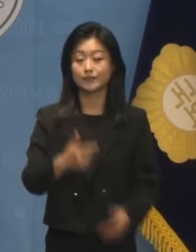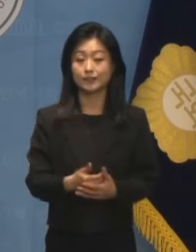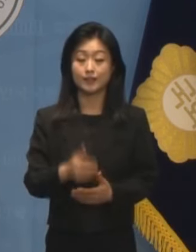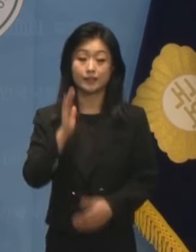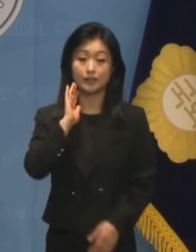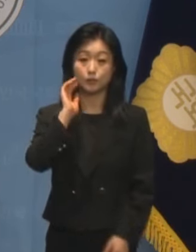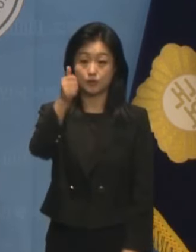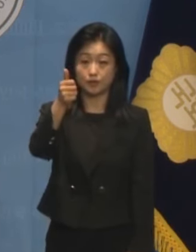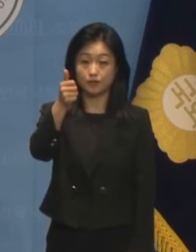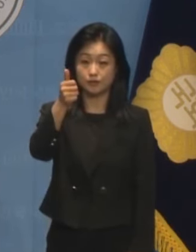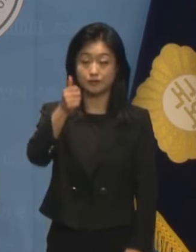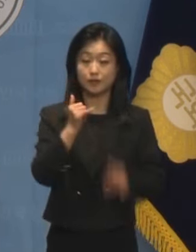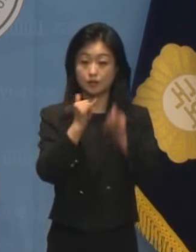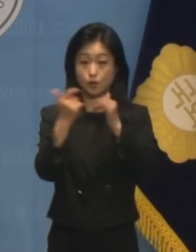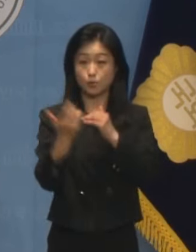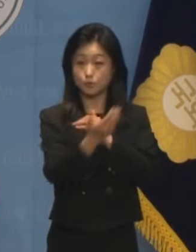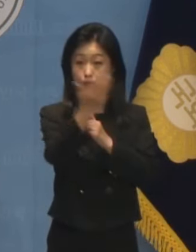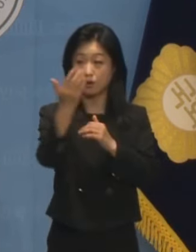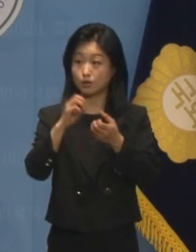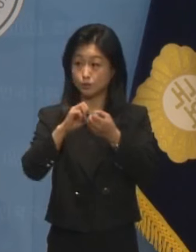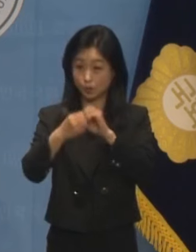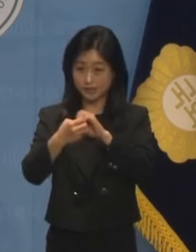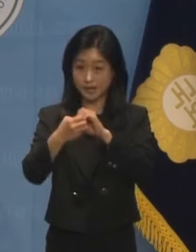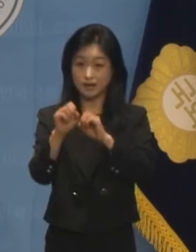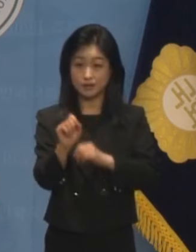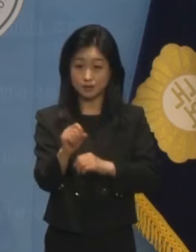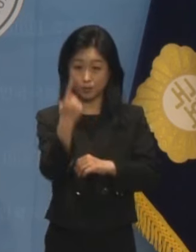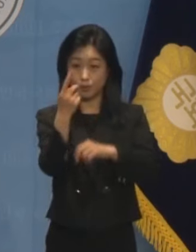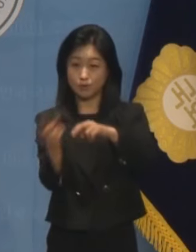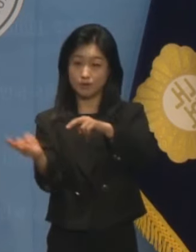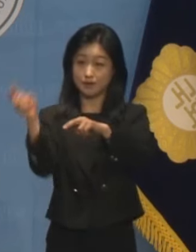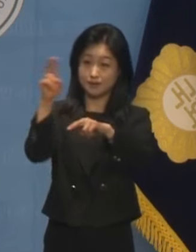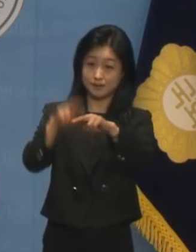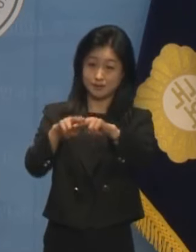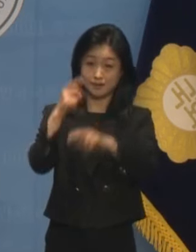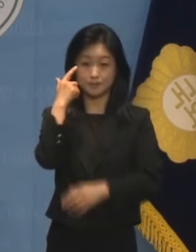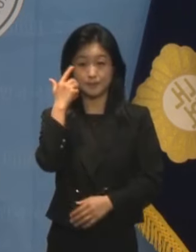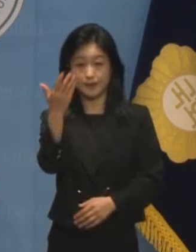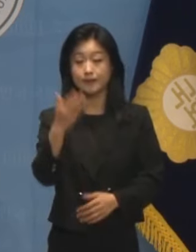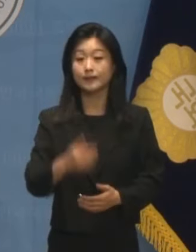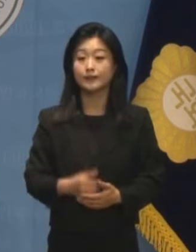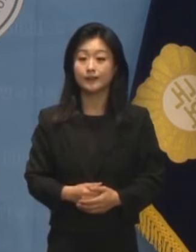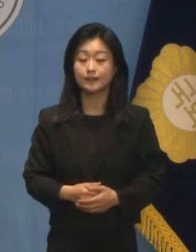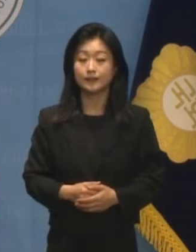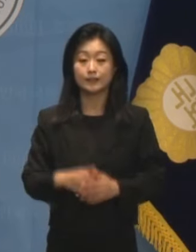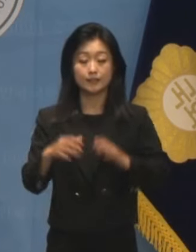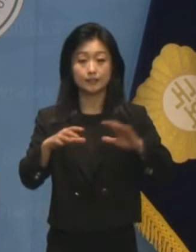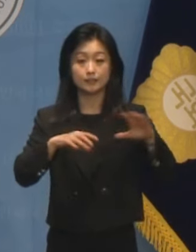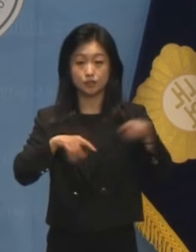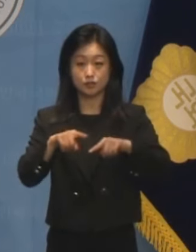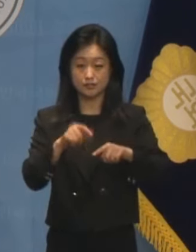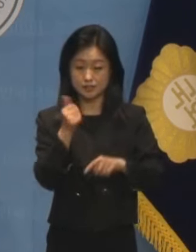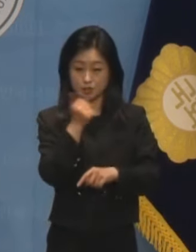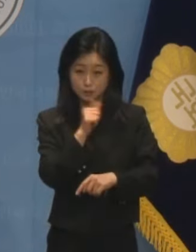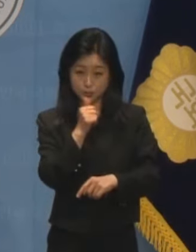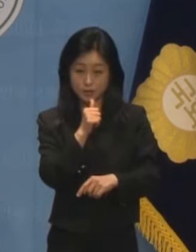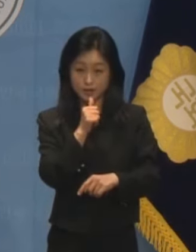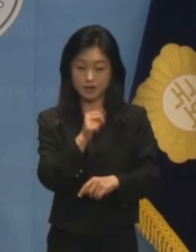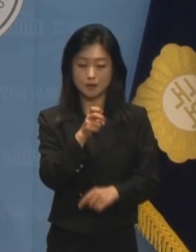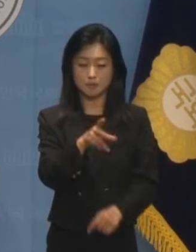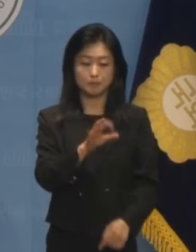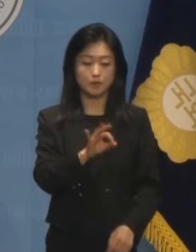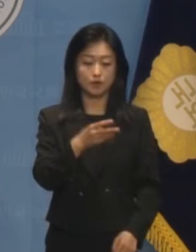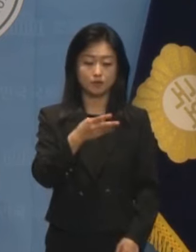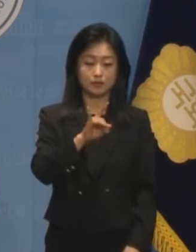대통령, 여론조사 조작 공모하여 그 자리에 올랐습니까? 정치브로커 명태균 씨가